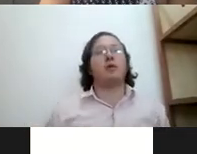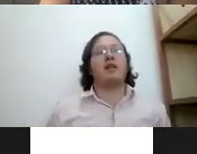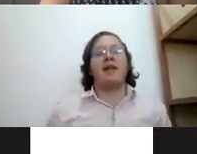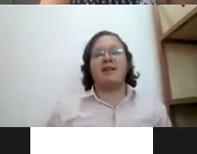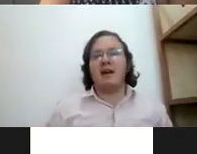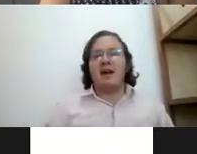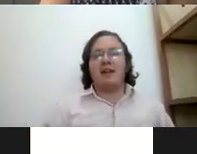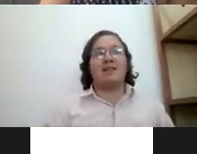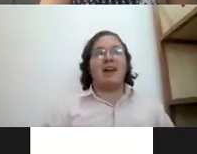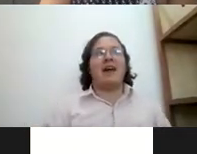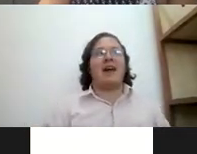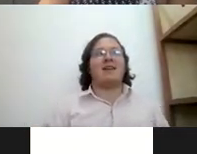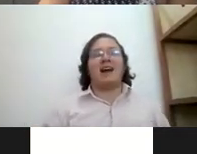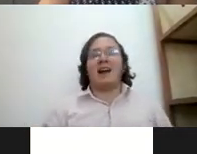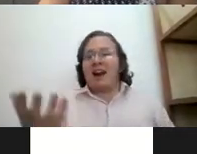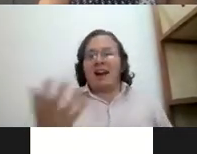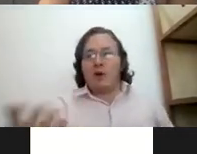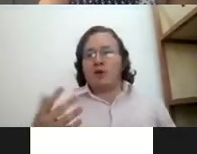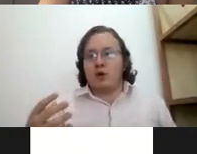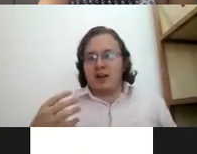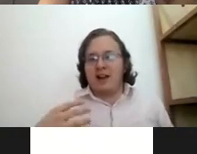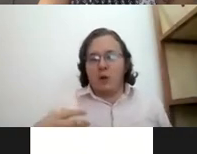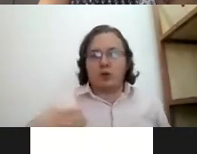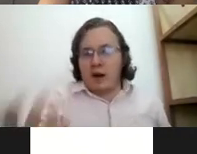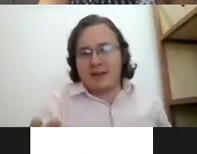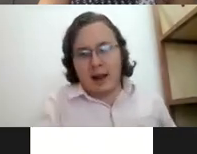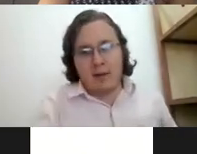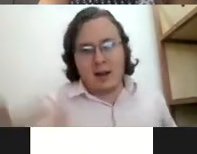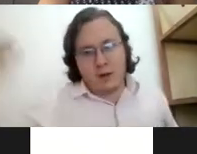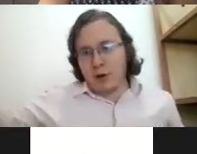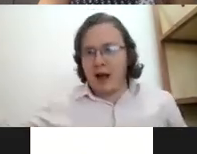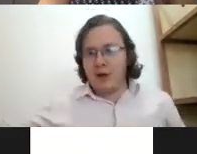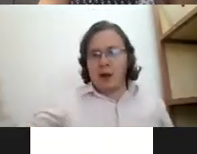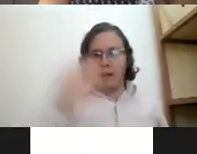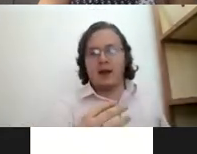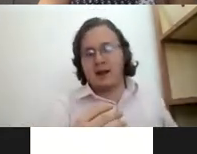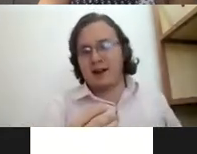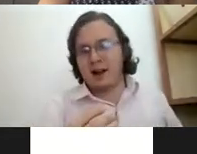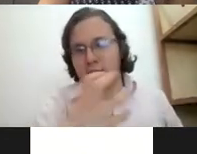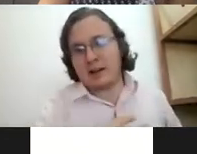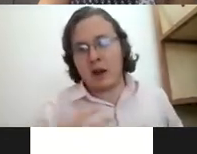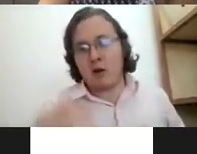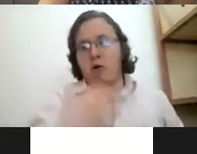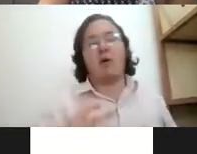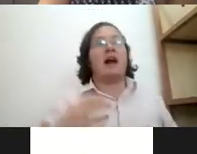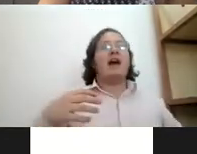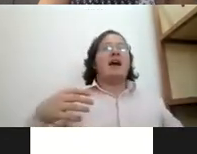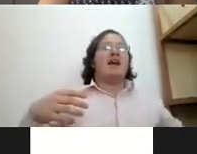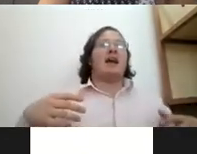oportunidades de sacarle una sonrisa a un turista que viene de otro lado que viene aquí en este caso Saltillo a Coahuila y que